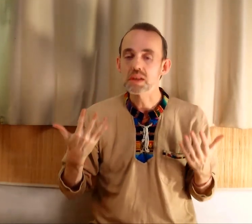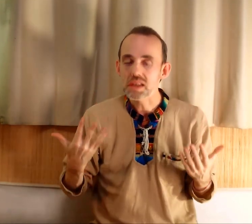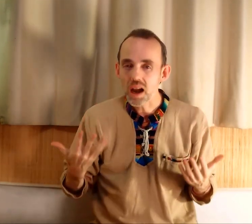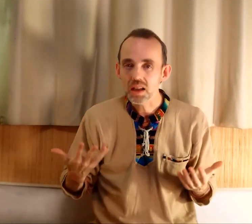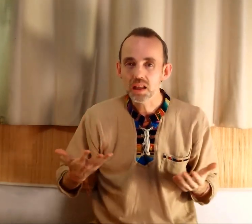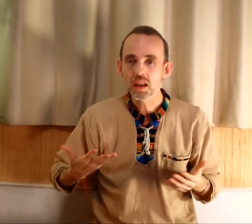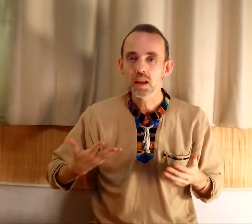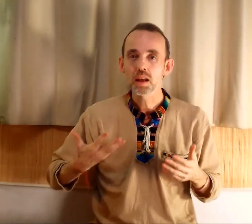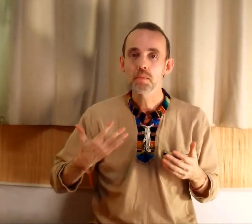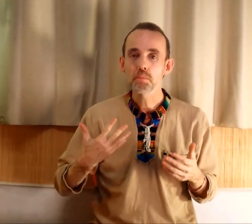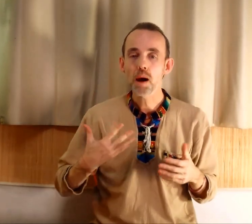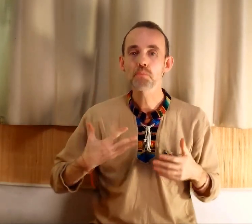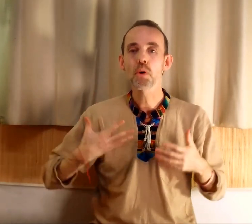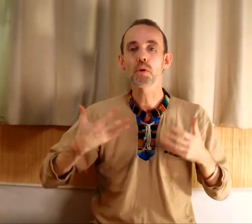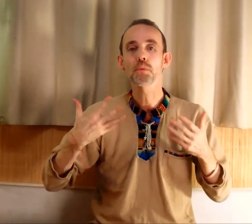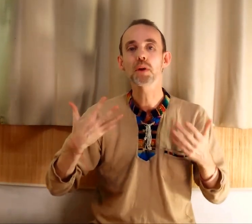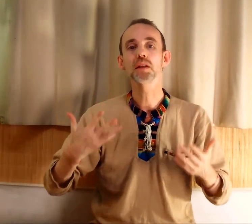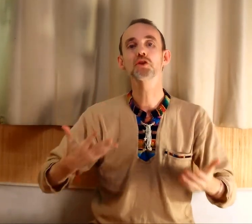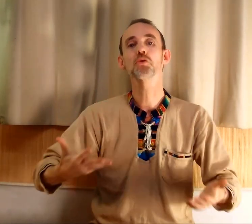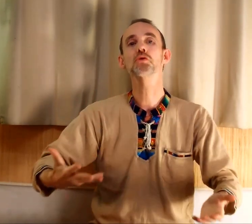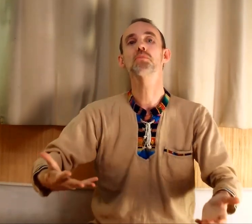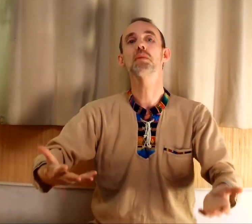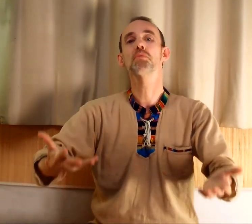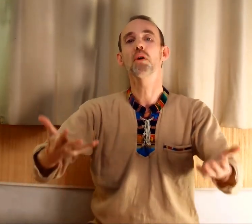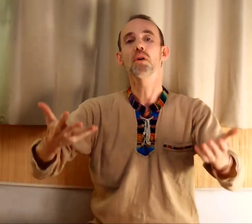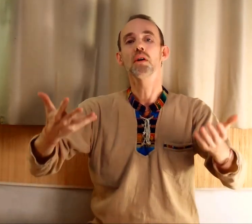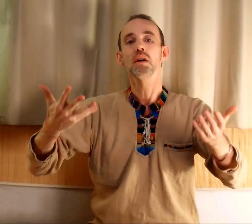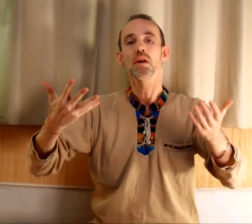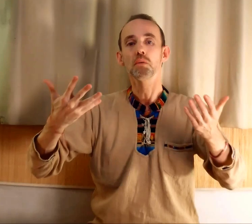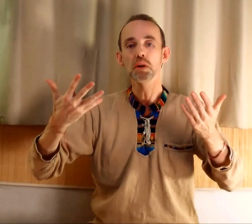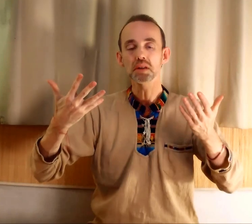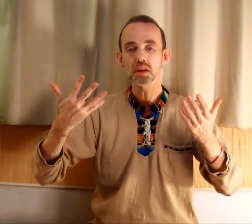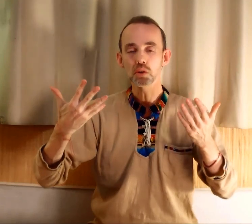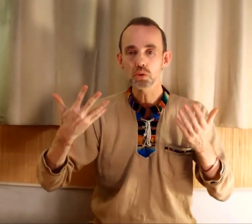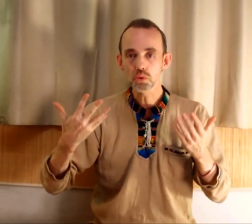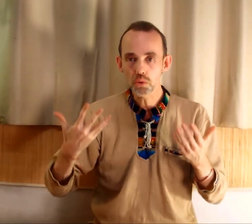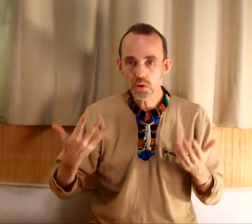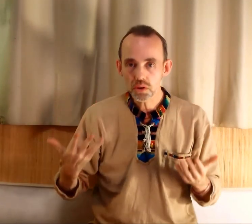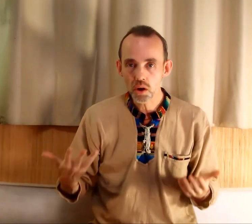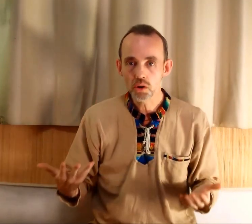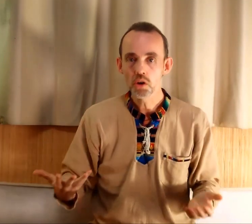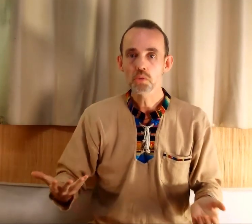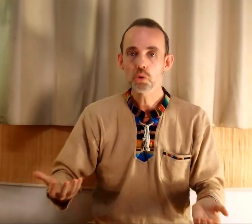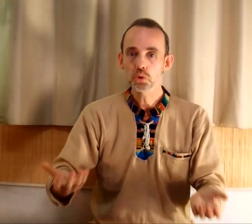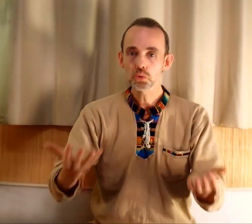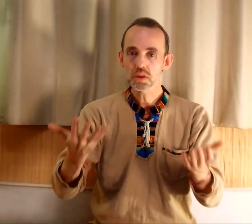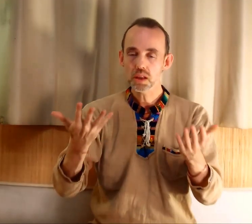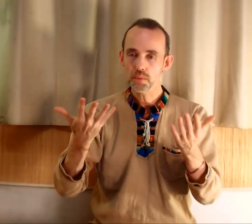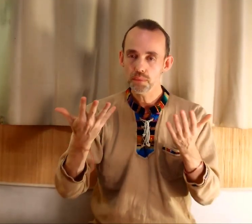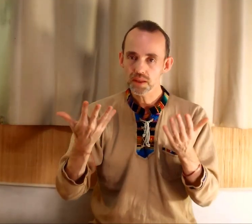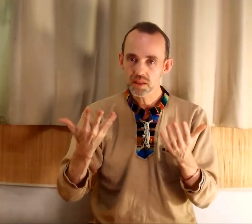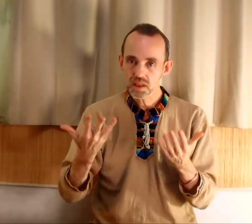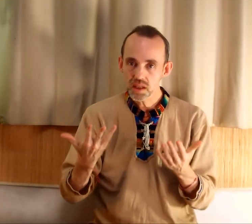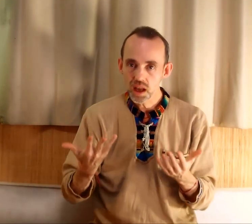arrêter. Pas pour faire des choses, mais pour vous laisser tout le temps, pour que toute cette fatigue